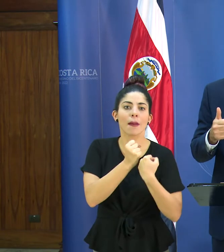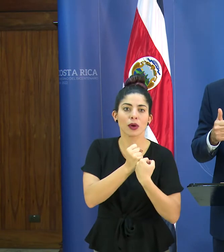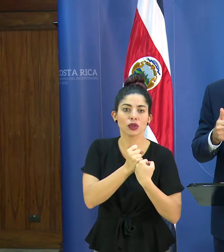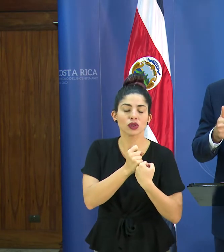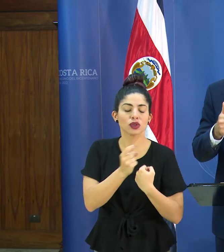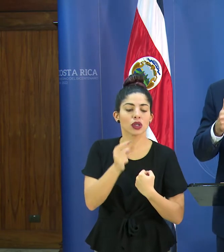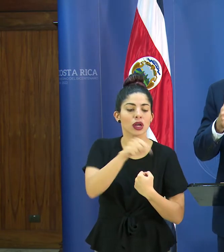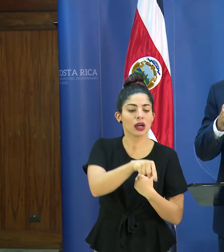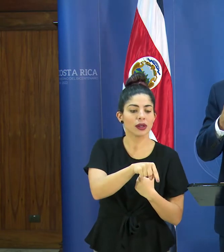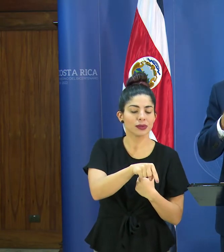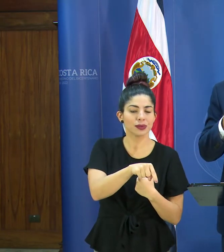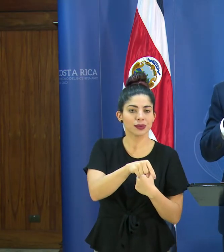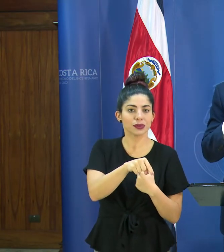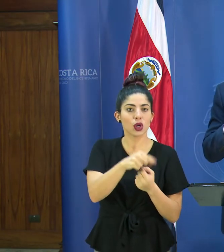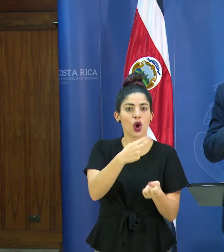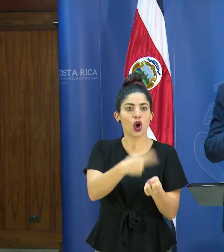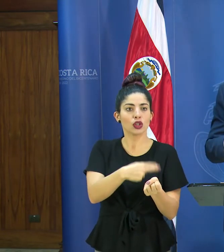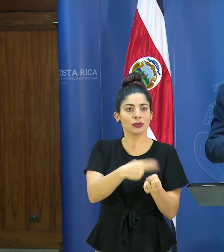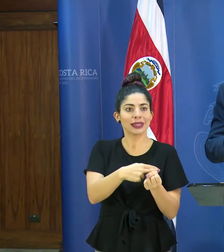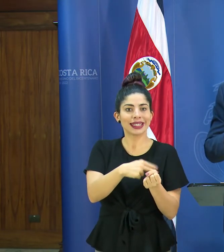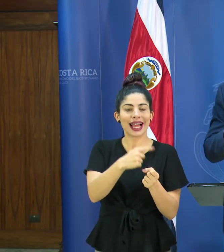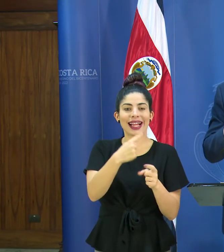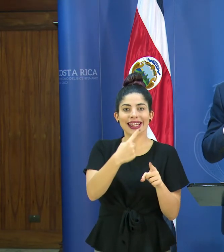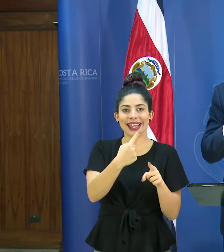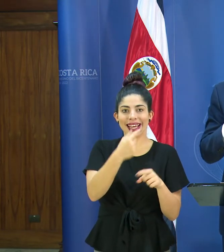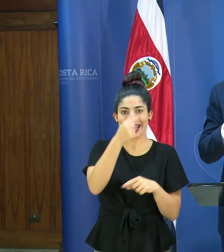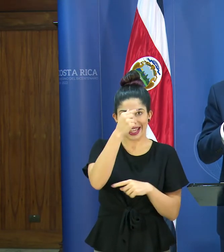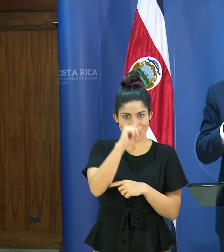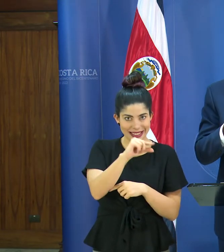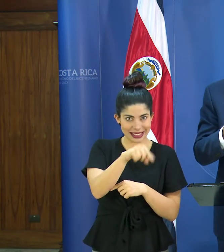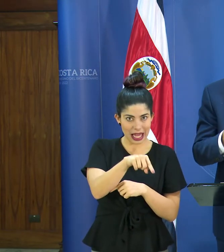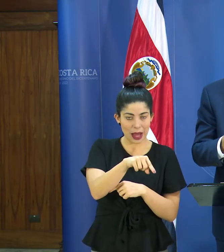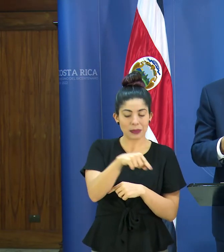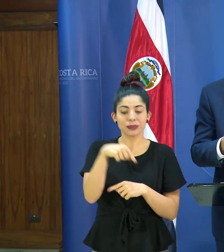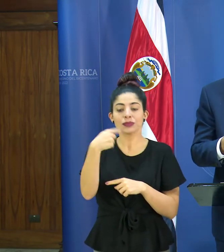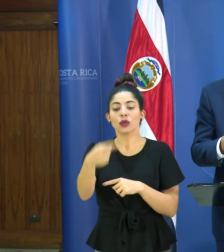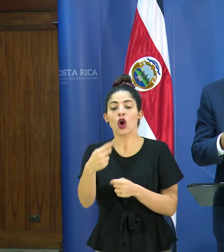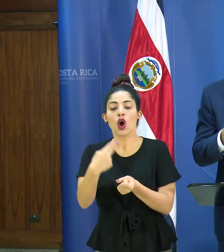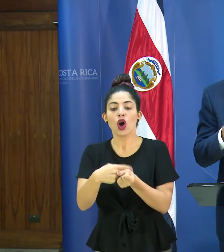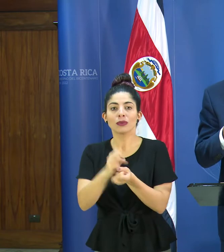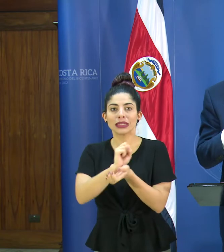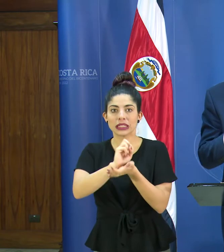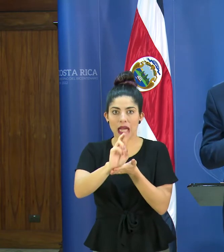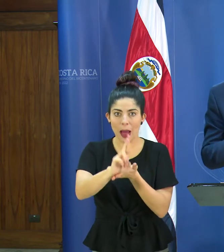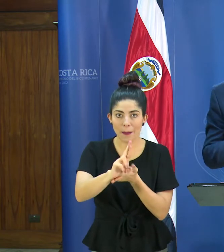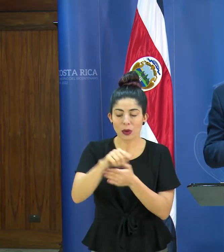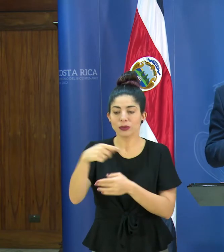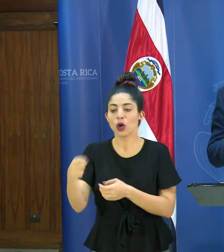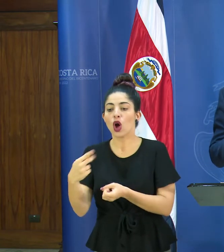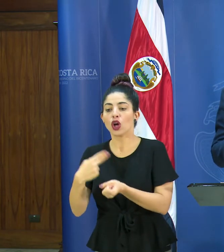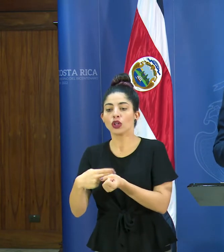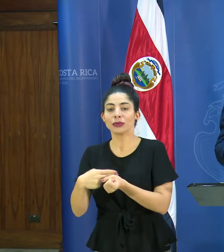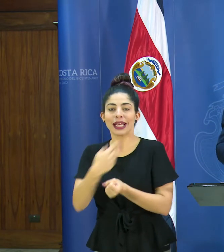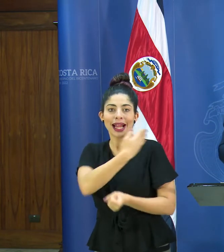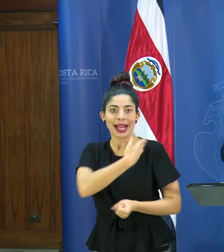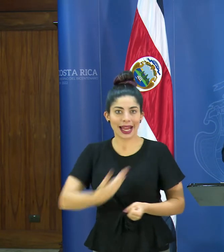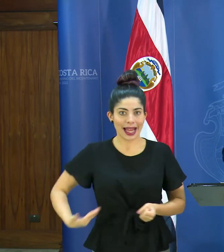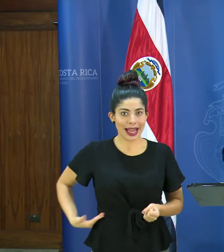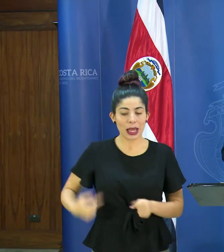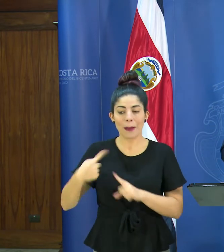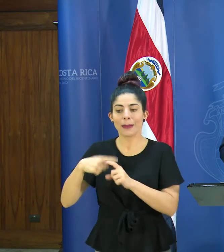en lo que es el hospital de Grecia, el hospital de San Ramón, el hospital de Heredia y el hospital